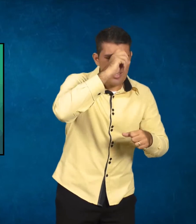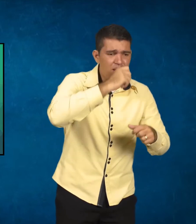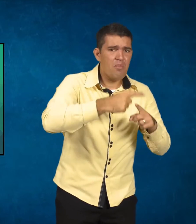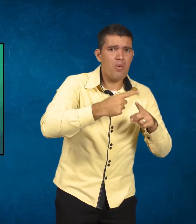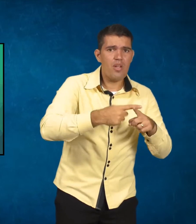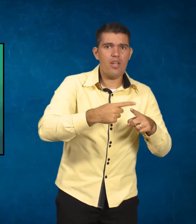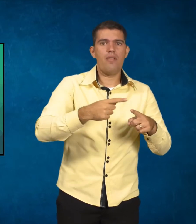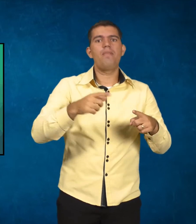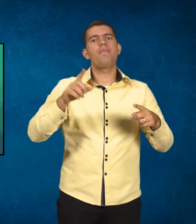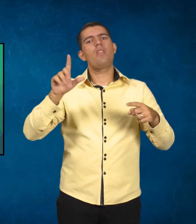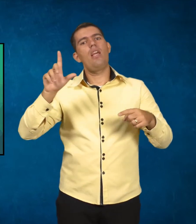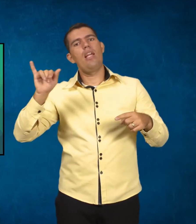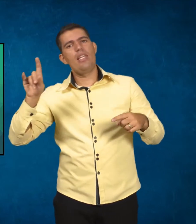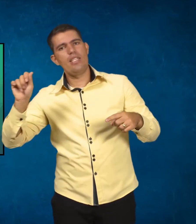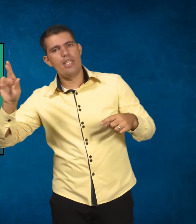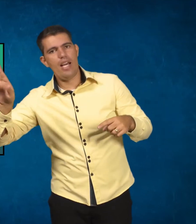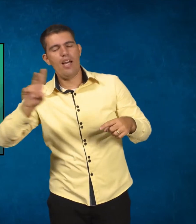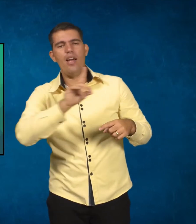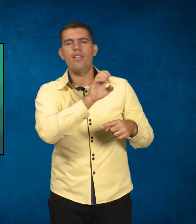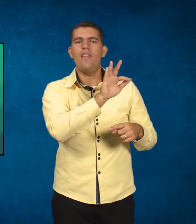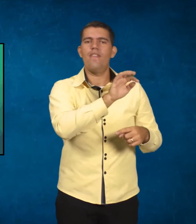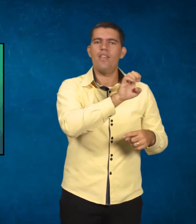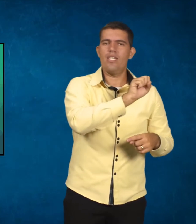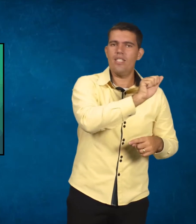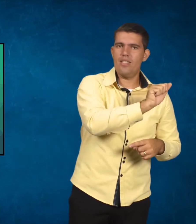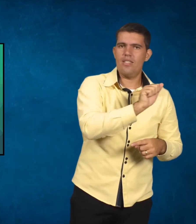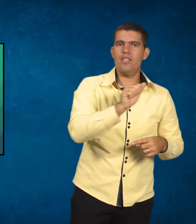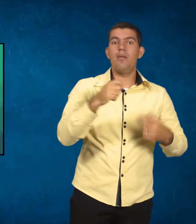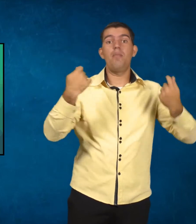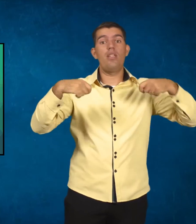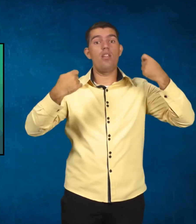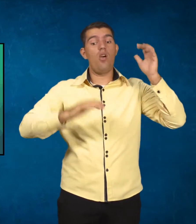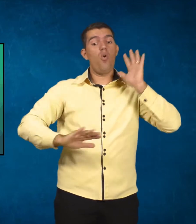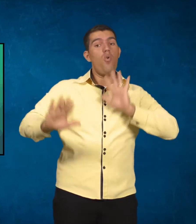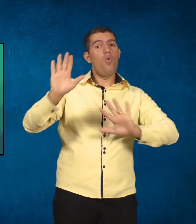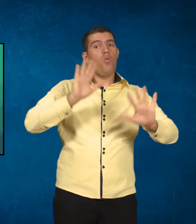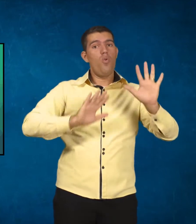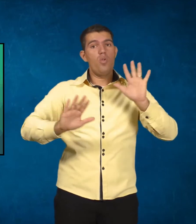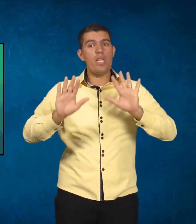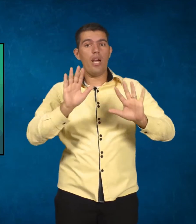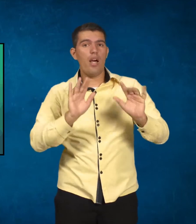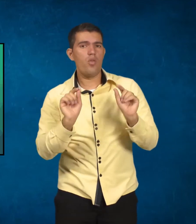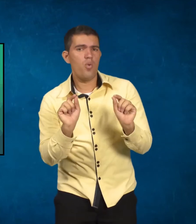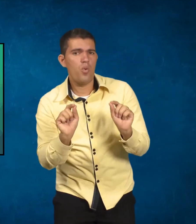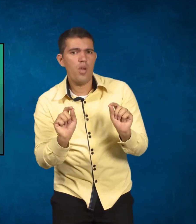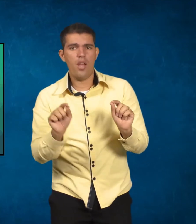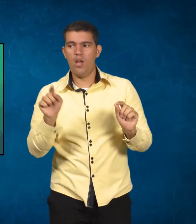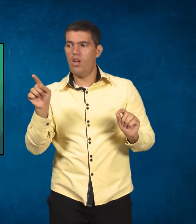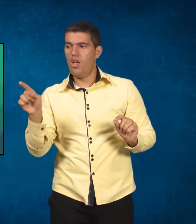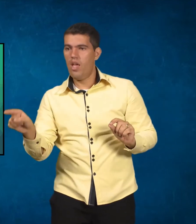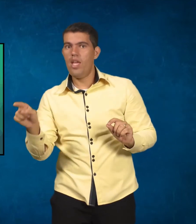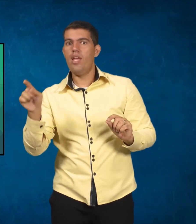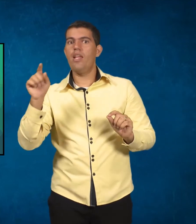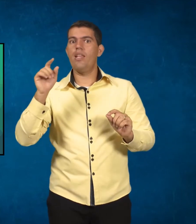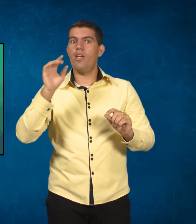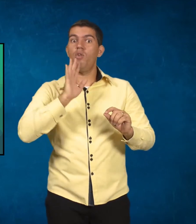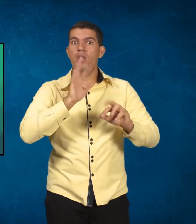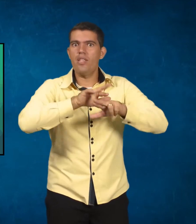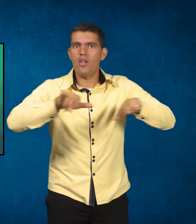fala o lidar e a defesa. A gente ter o cuidado para que os nossos alunos lidem com os conhecimentos e que não tenham